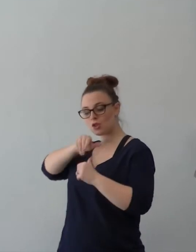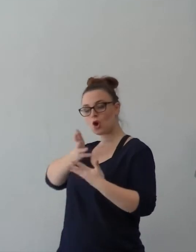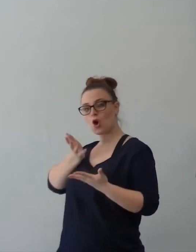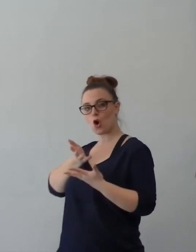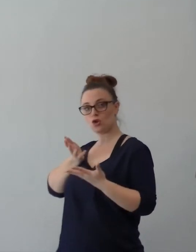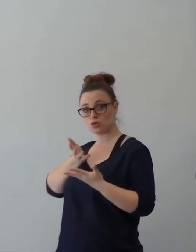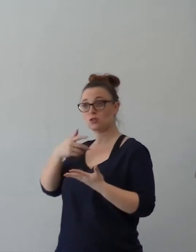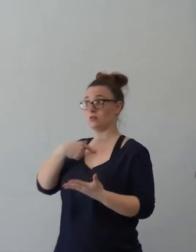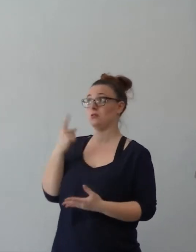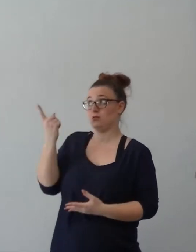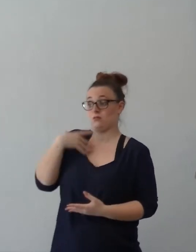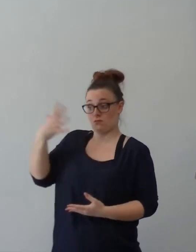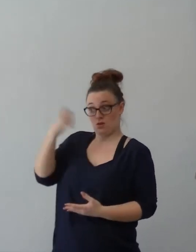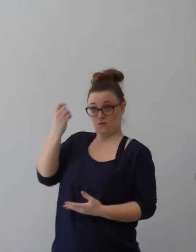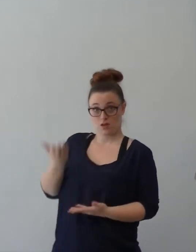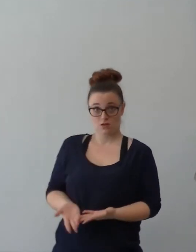Cristo?